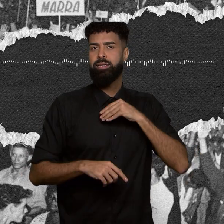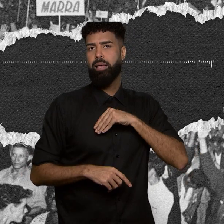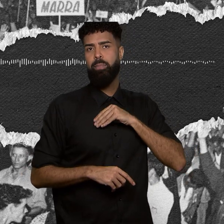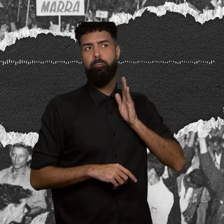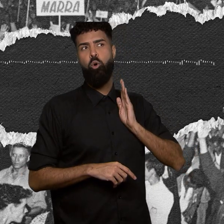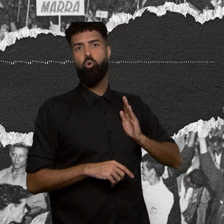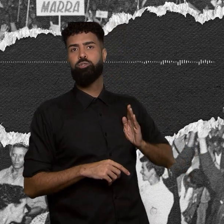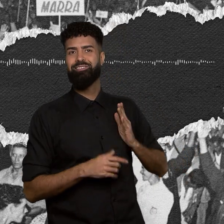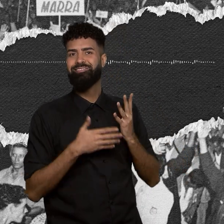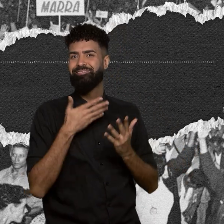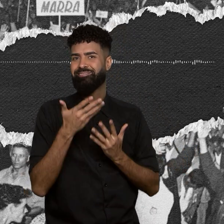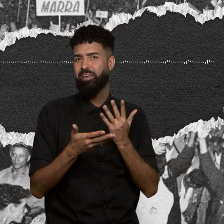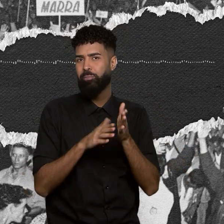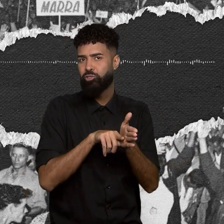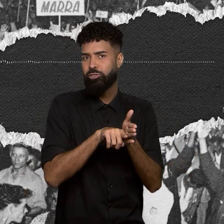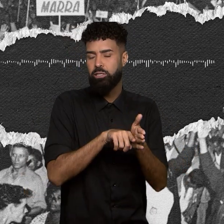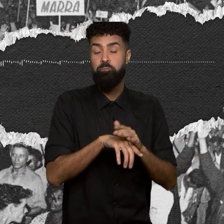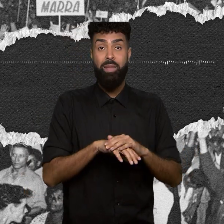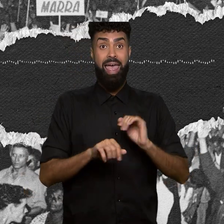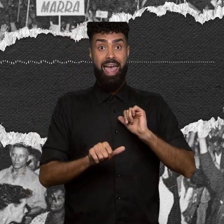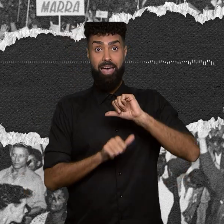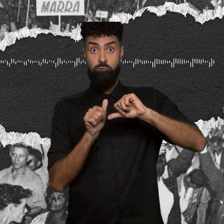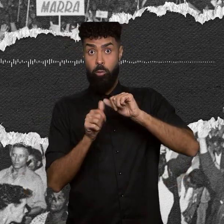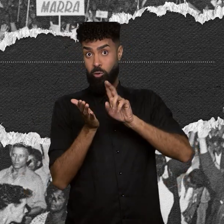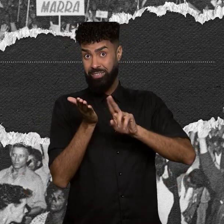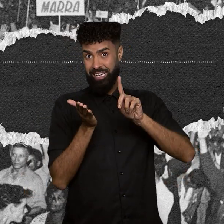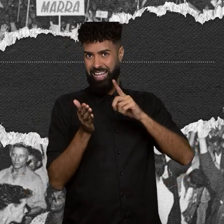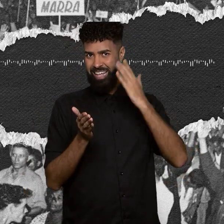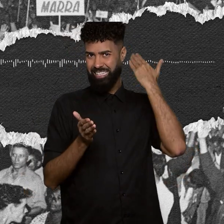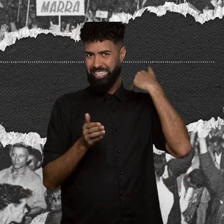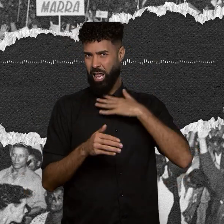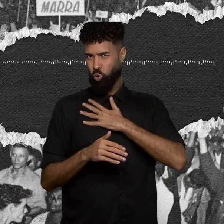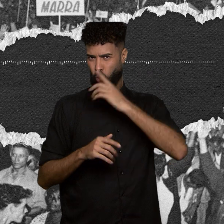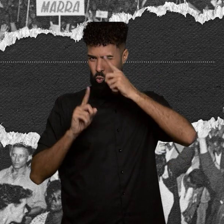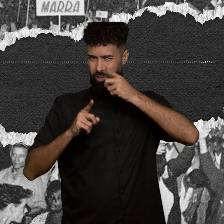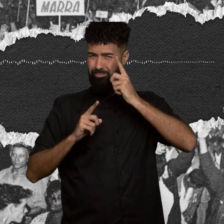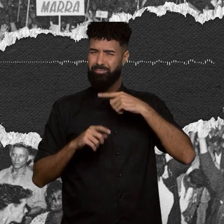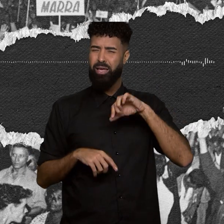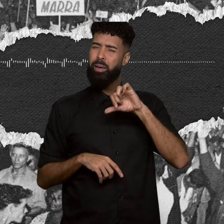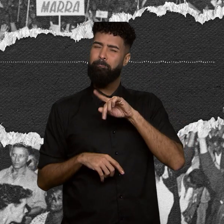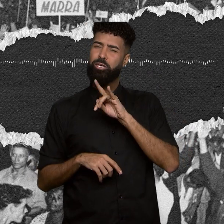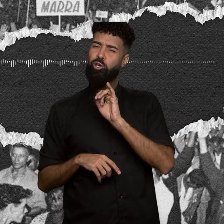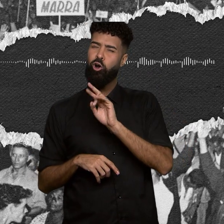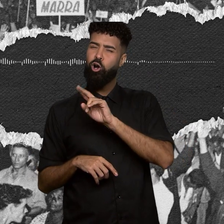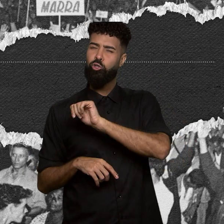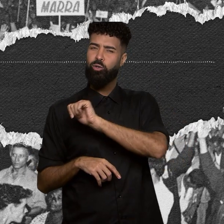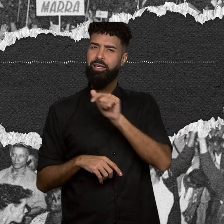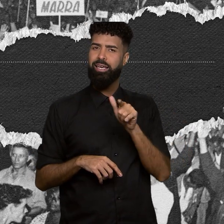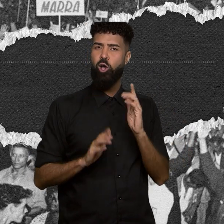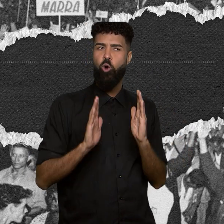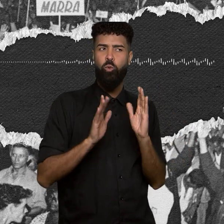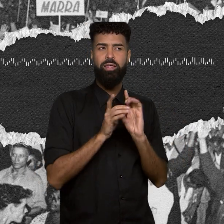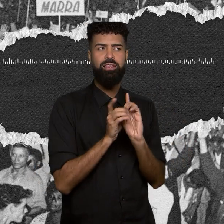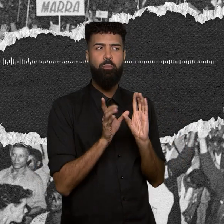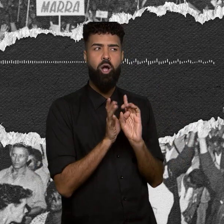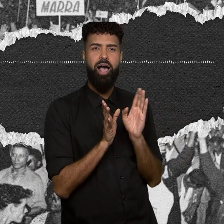a reforma universitária que a ditadura implantou foi muito pior do que teria sido num contexto democrático, né? Em